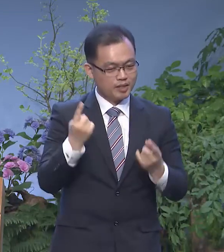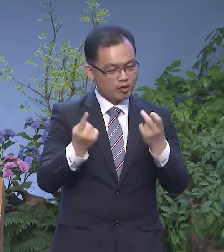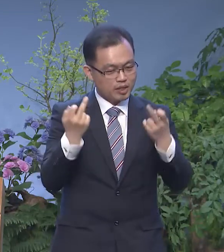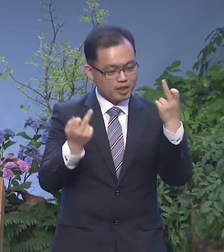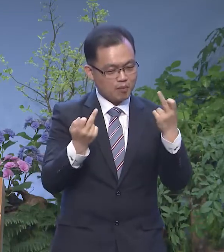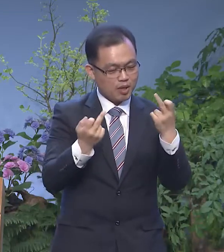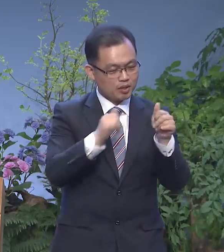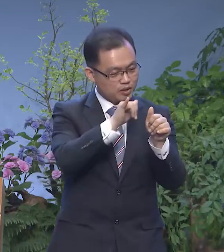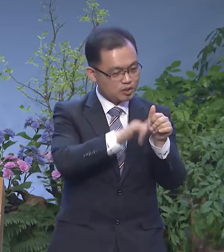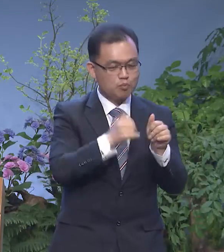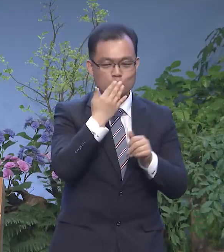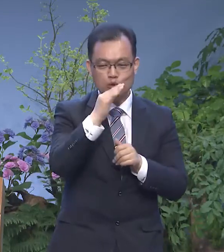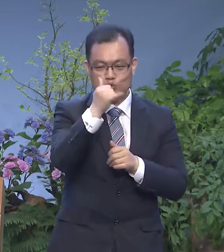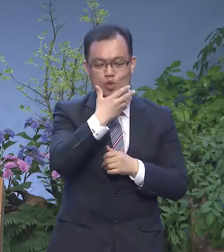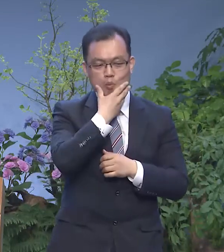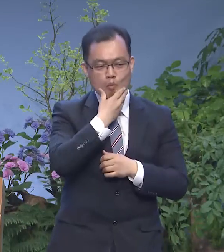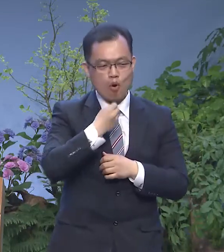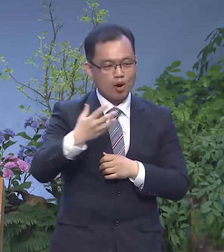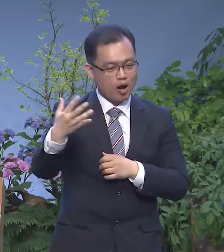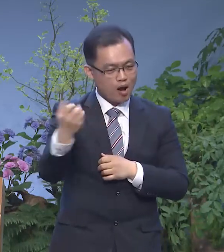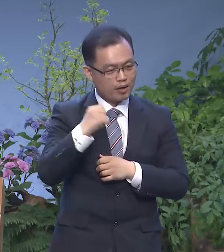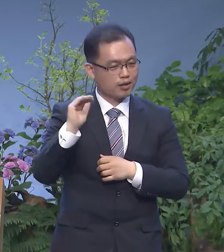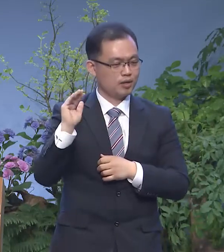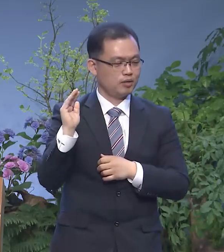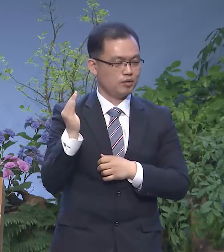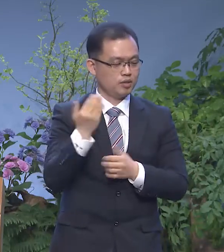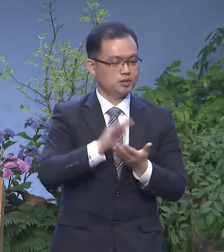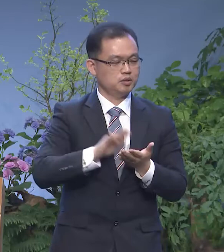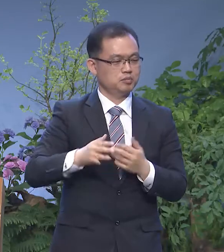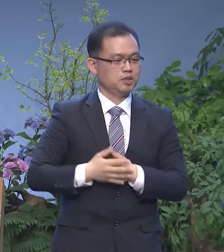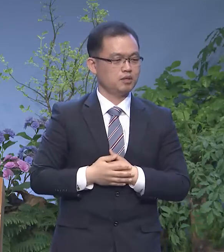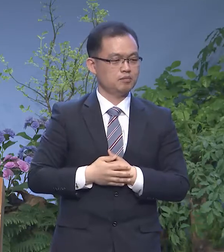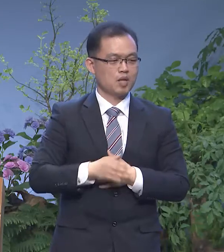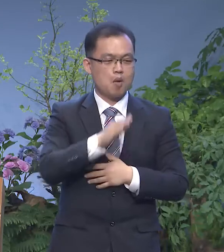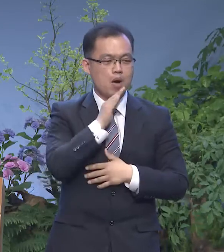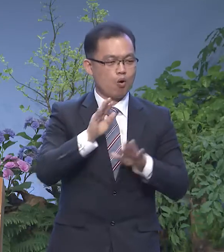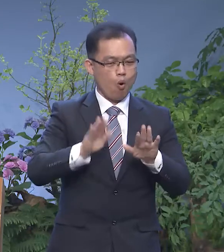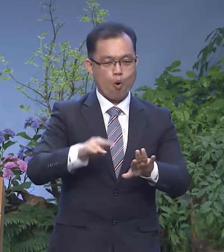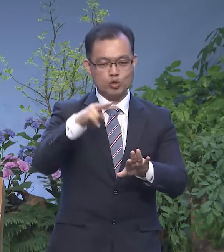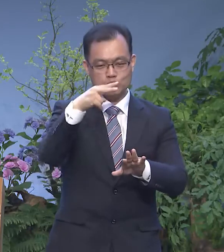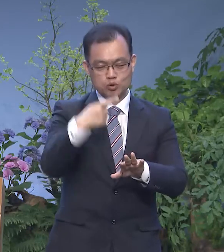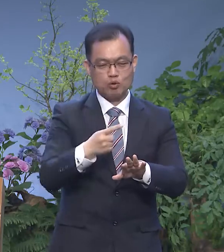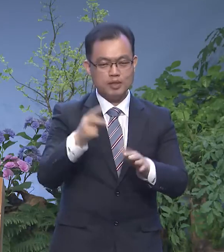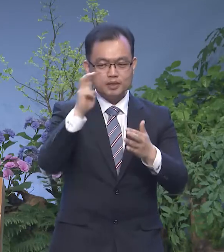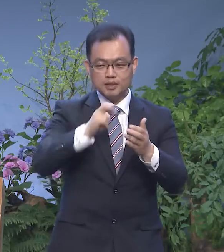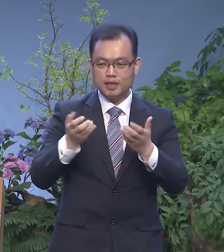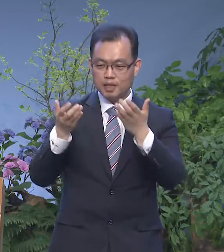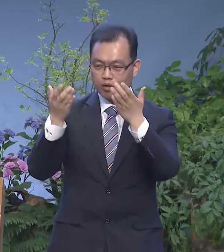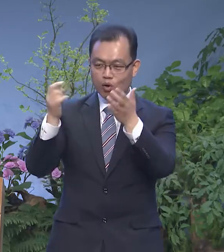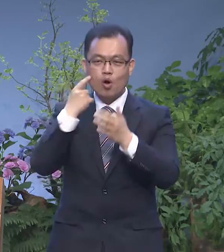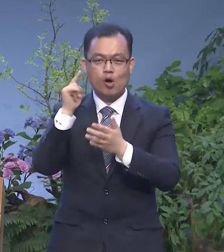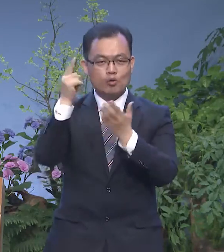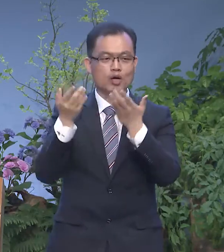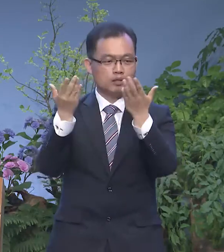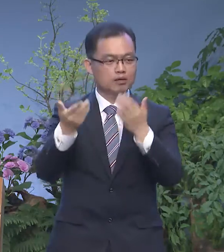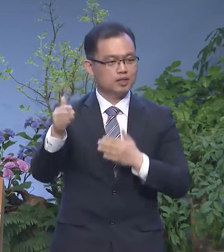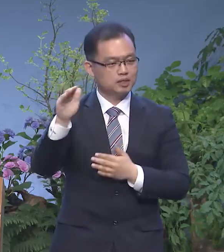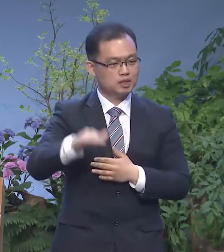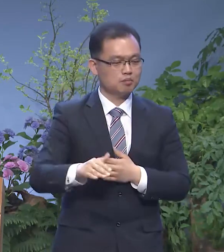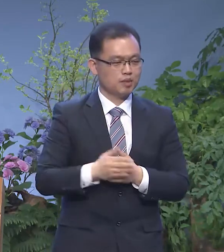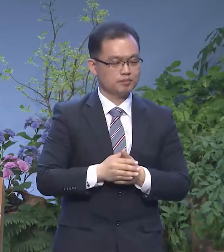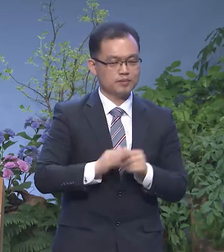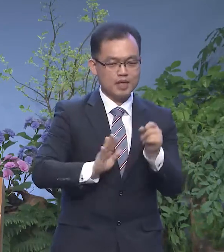승길 수 있는 그런 복을 얻게 되어졌던 것입니다 바로 오늘 또 찬양으로 영광을 돌리지만 사랑의